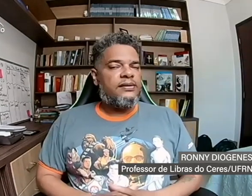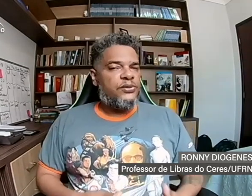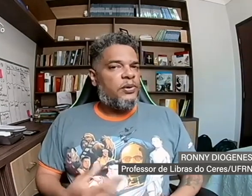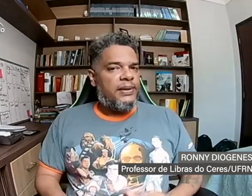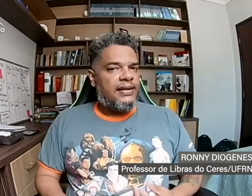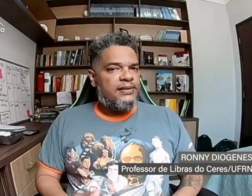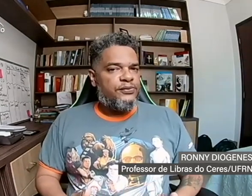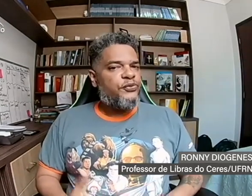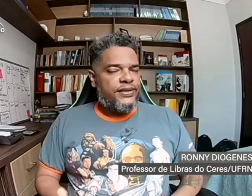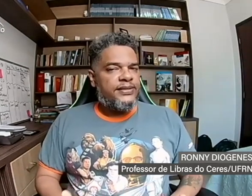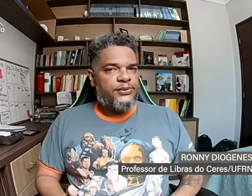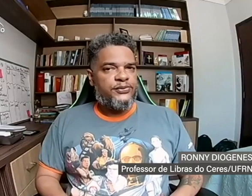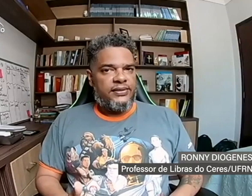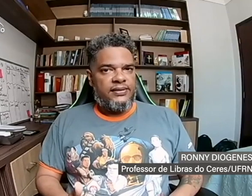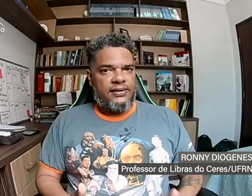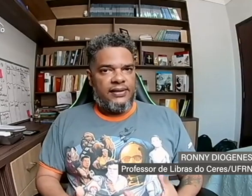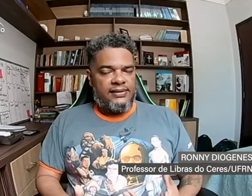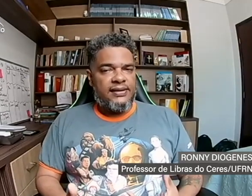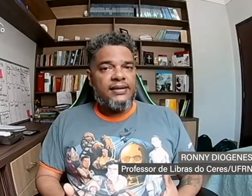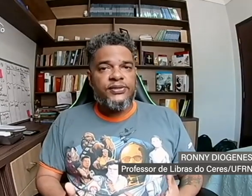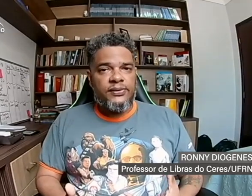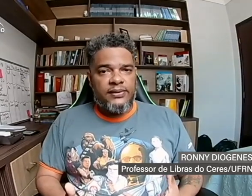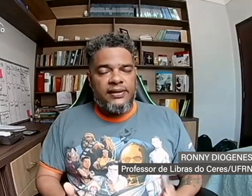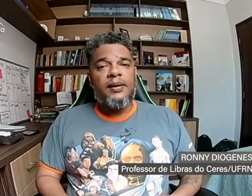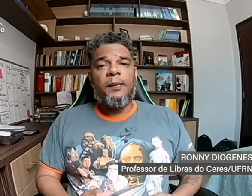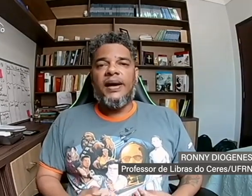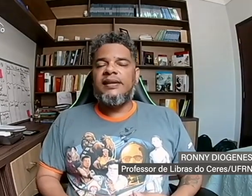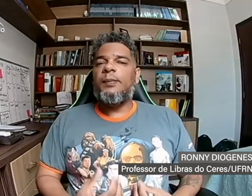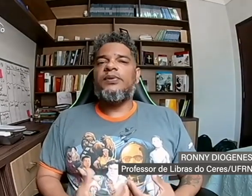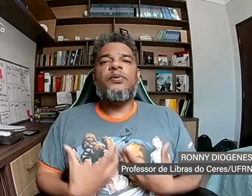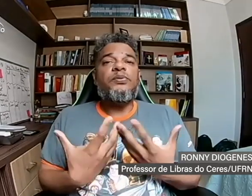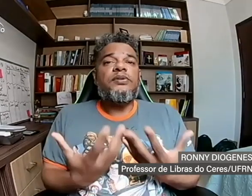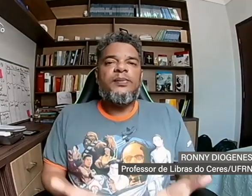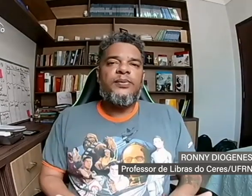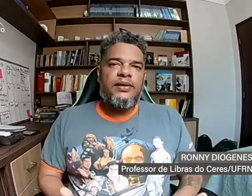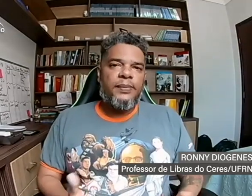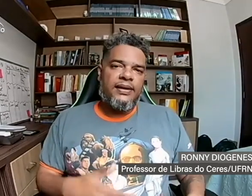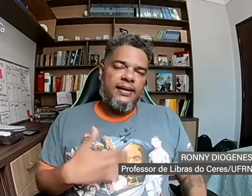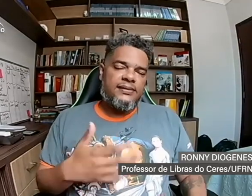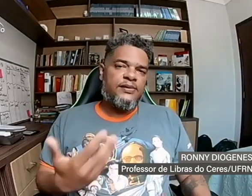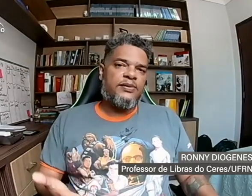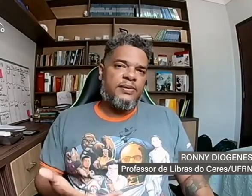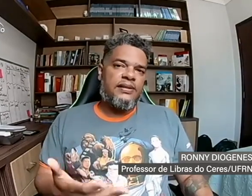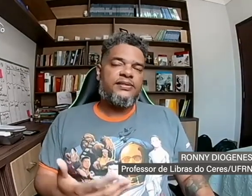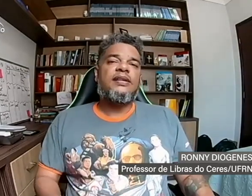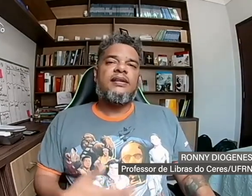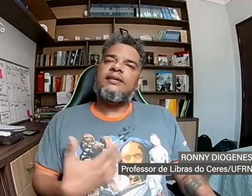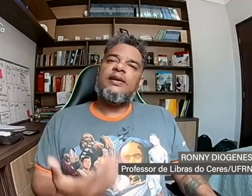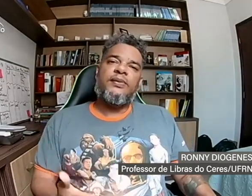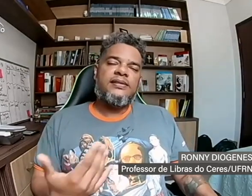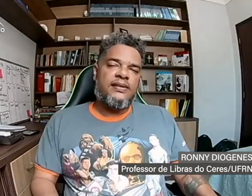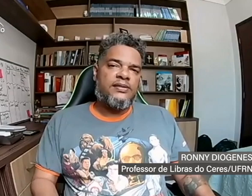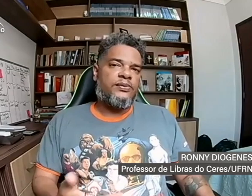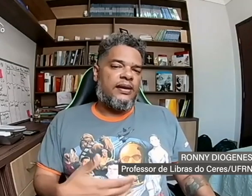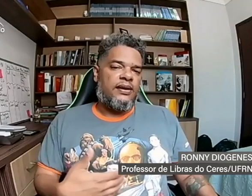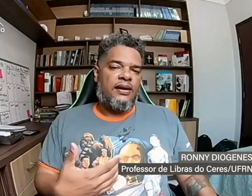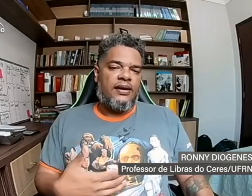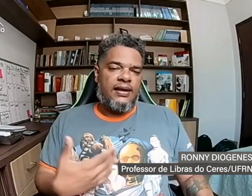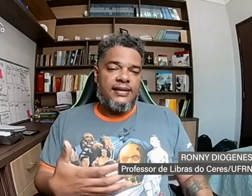só o aplicativo não vai resolver essa questão, né? Mas ele pode contribuir para que essas famílias tenham acesso a esse